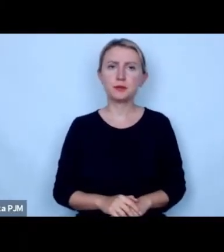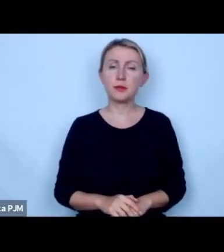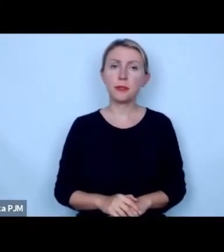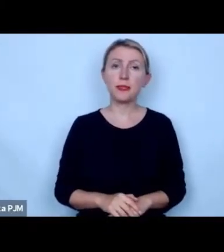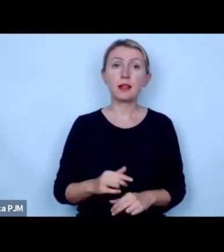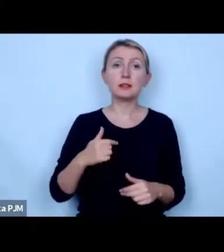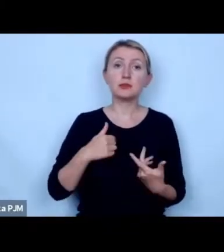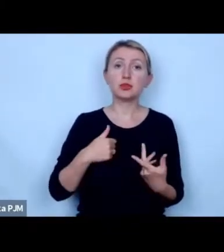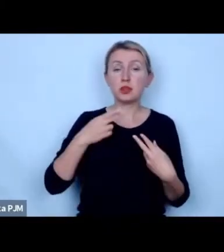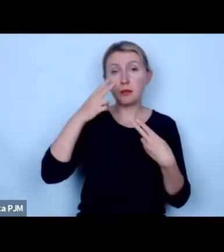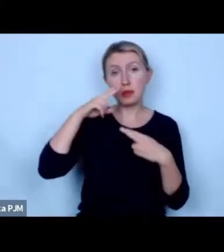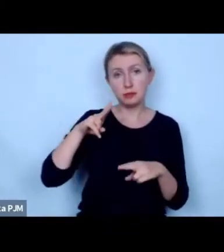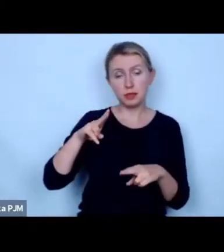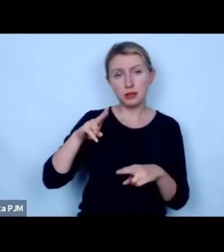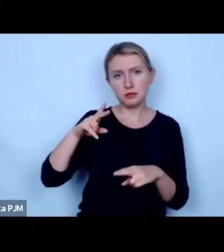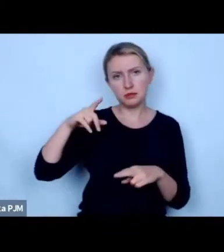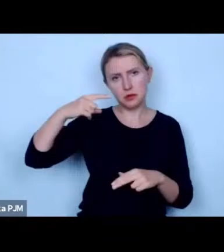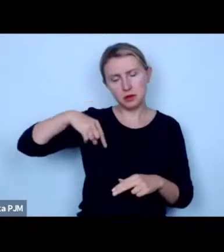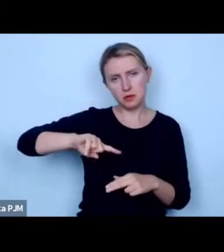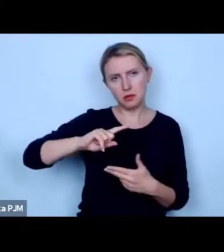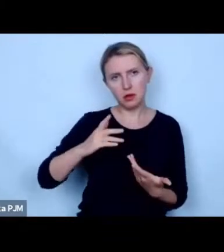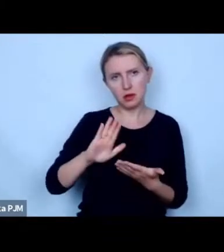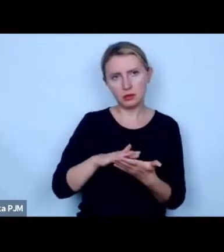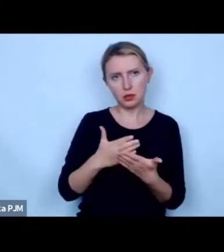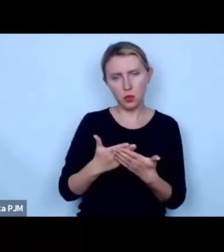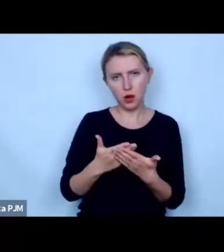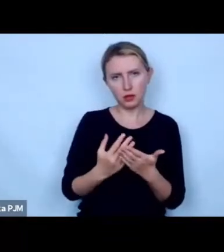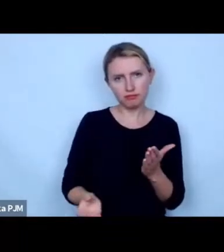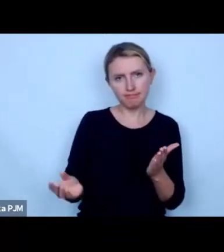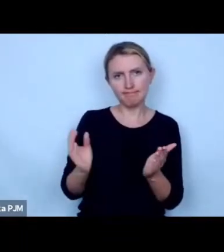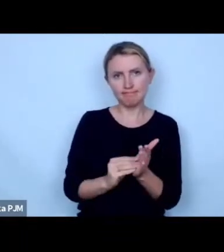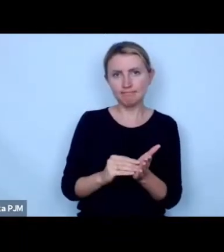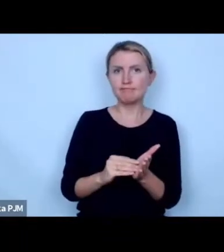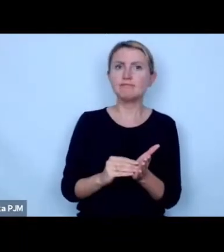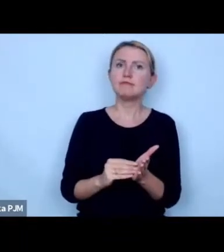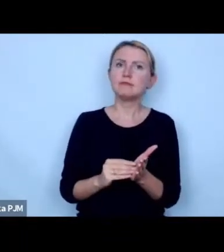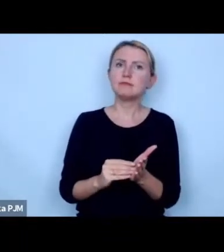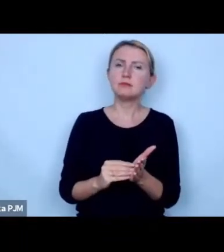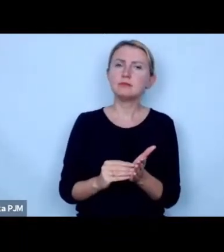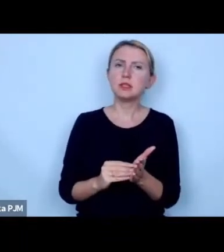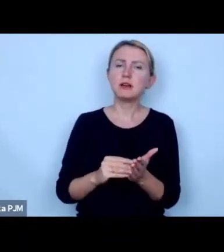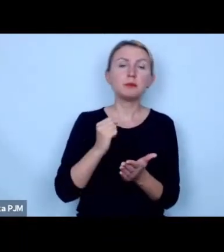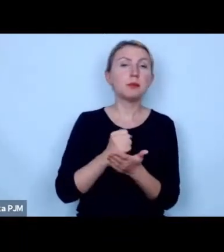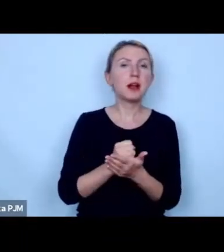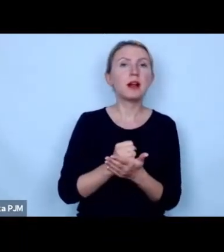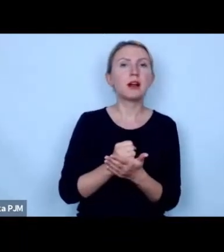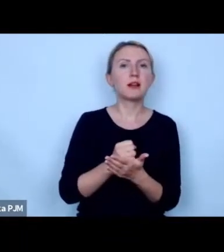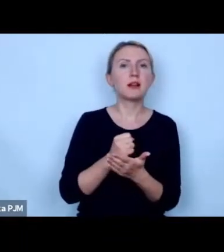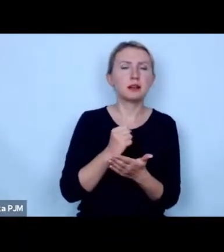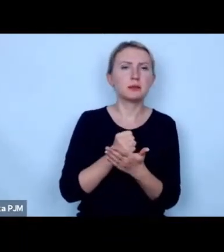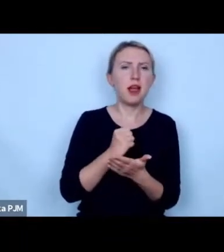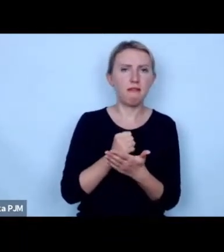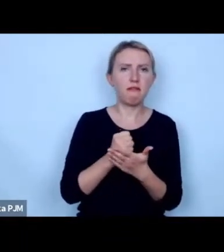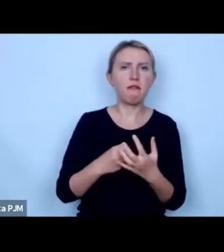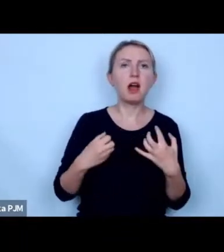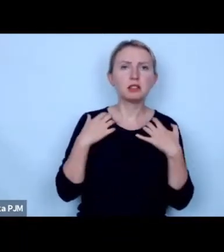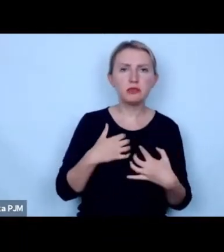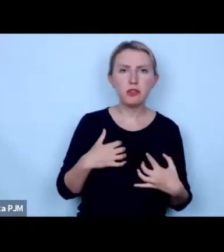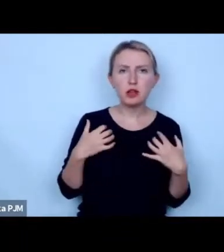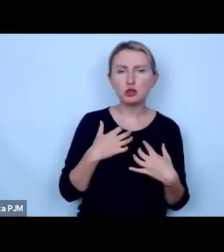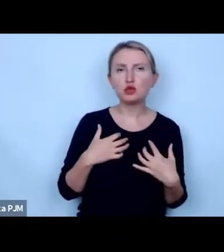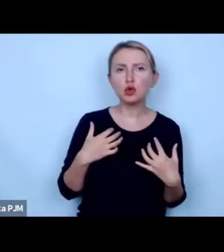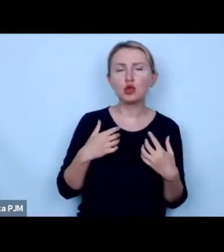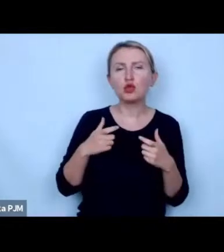tej perspektywy gdybyśmy jakby wprowadzili w kontekście zwierząt potraktowali w kontekście jakby